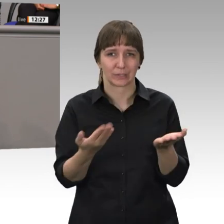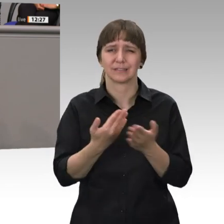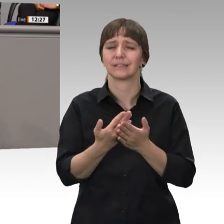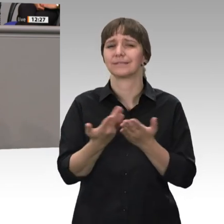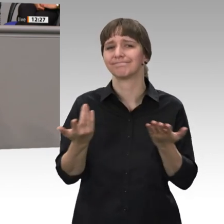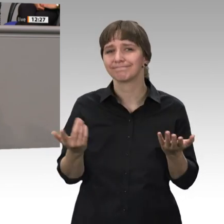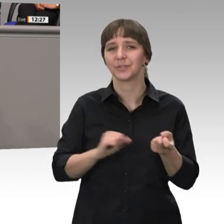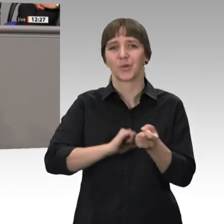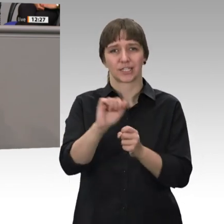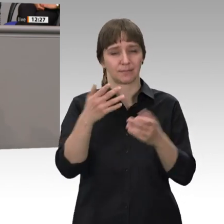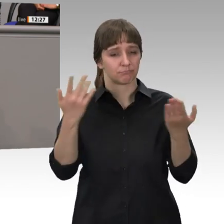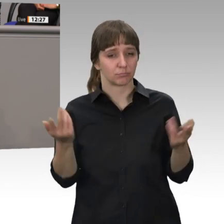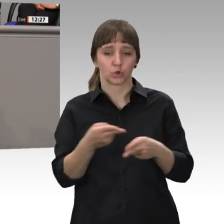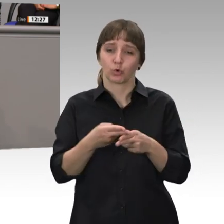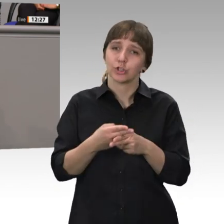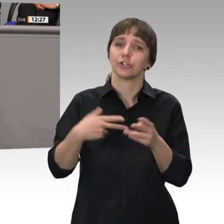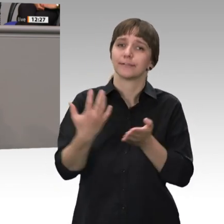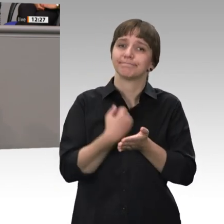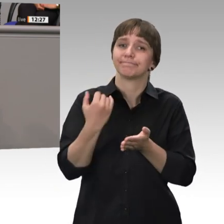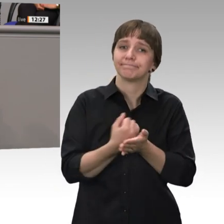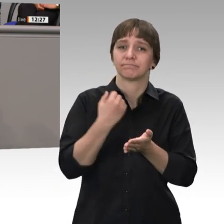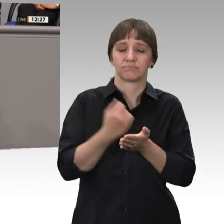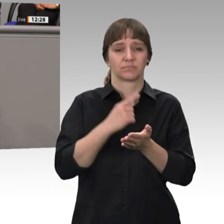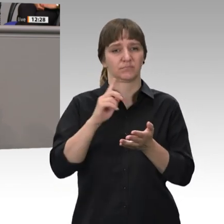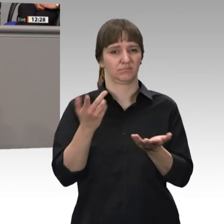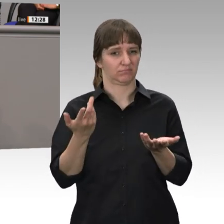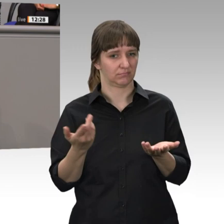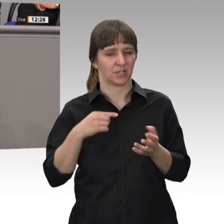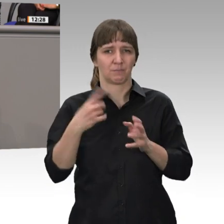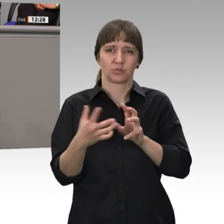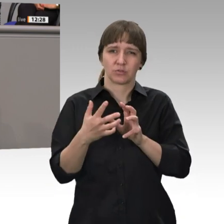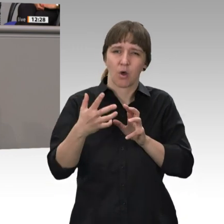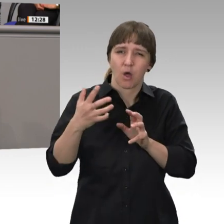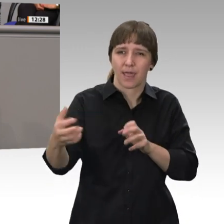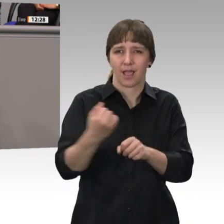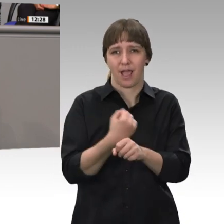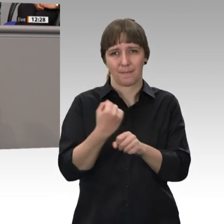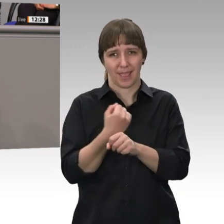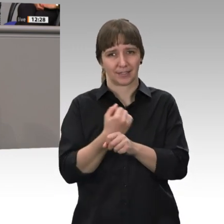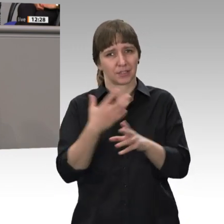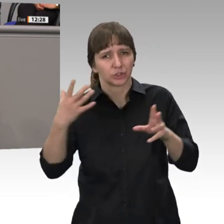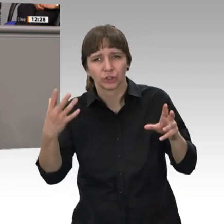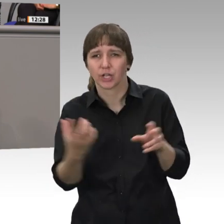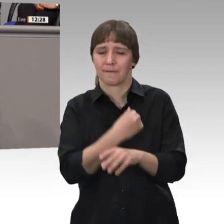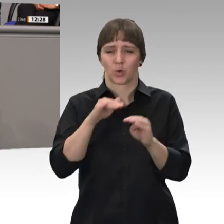auch als Durchschnittsverdiener immer länger arbeiten muss, um einen Rentenanspruch zu erwerben, der oberhalb der Grundsicherung liegt. Deshalb war es richtig,